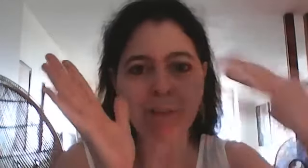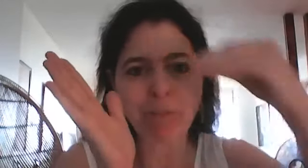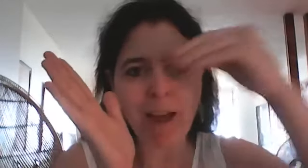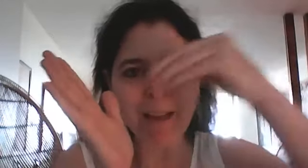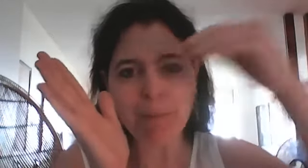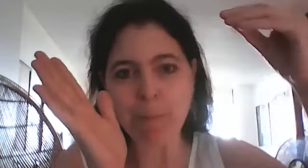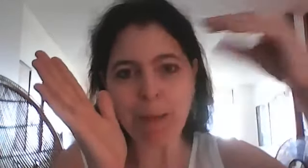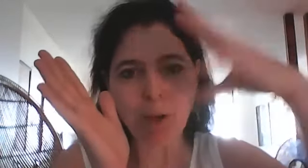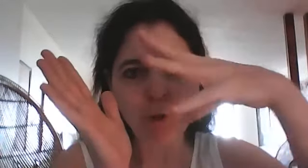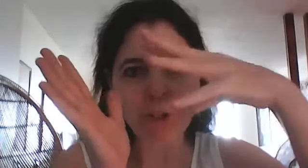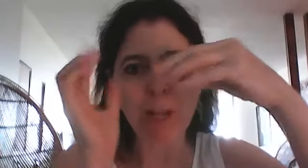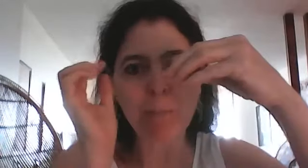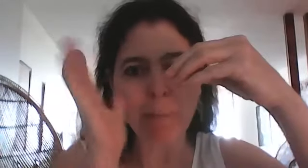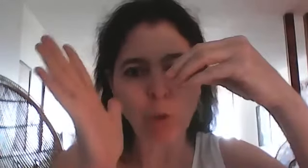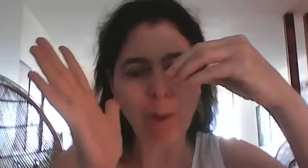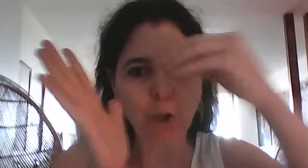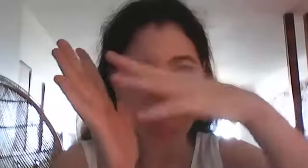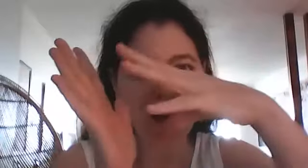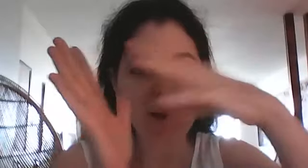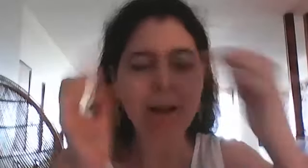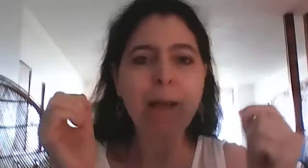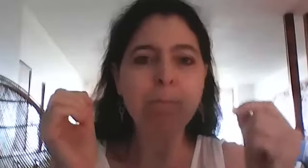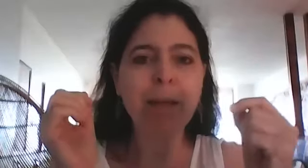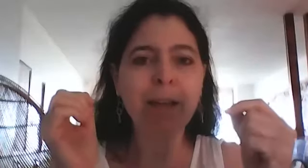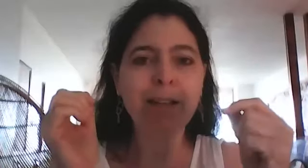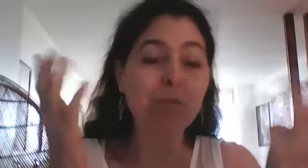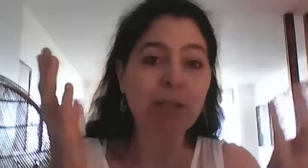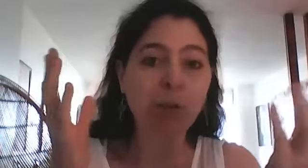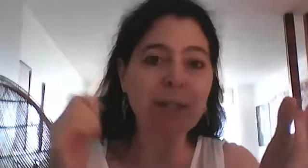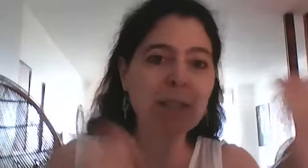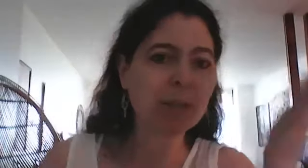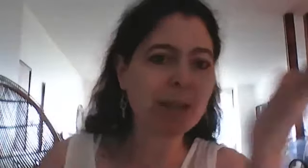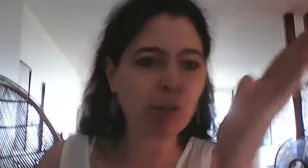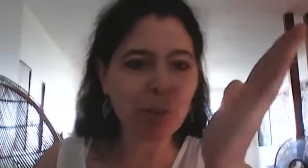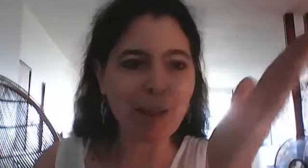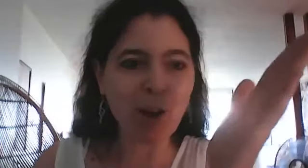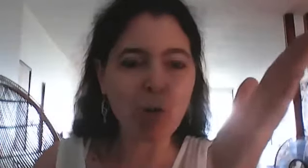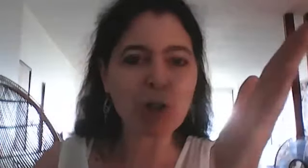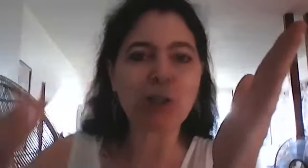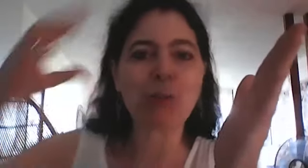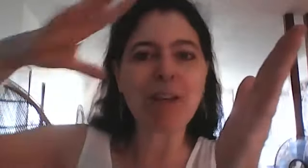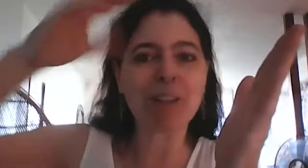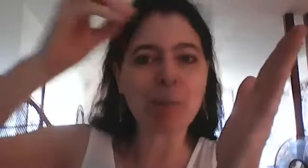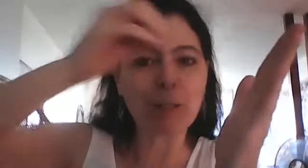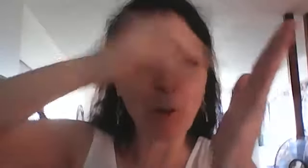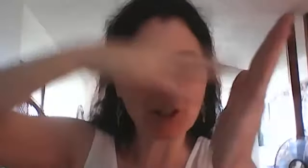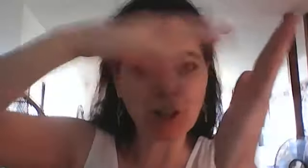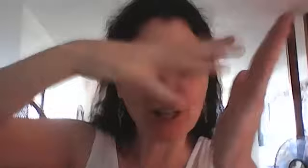le faire ma main gauche donne ma main droite reçoit mais si vous êtes droitier peut-être que votre main gauche reçoit votre main droite donne